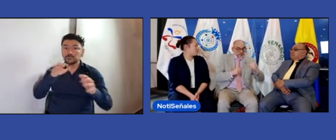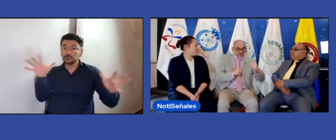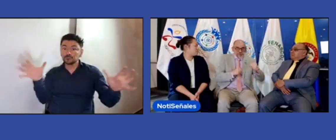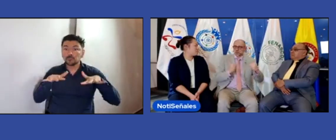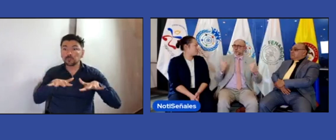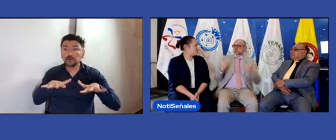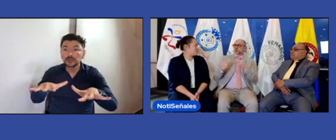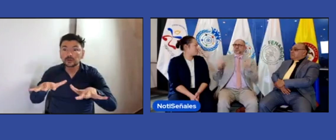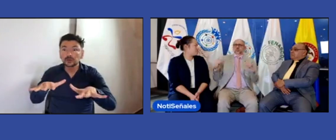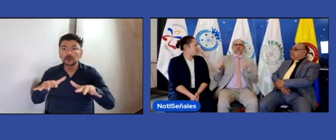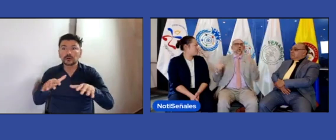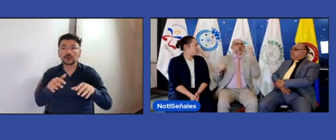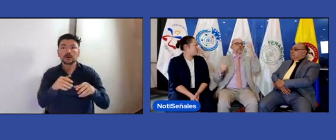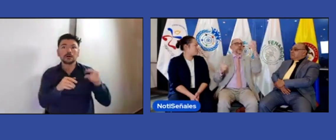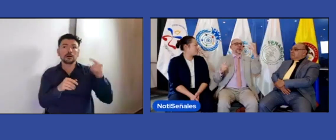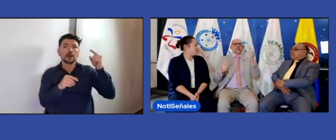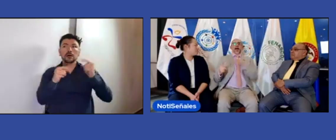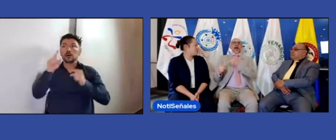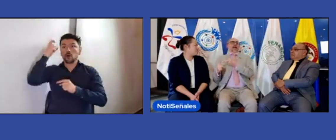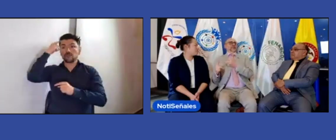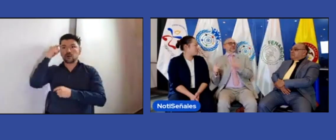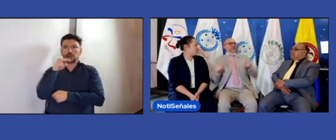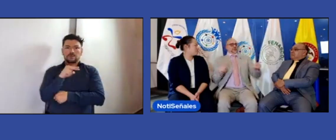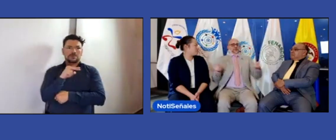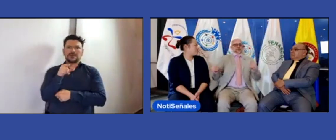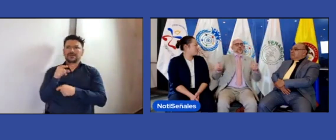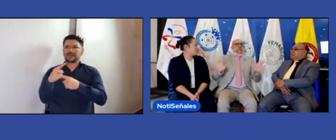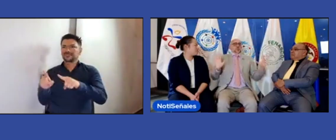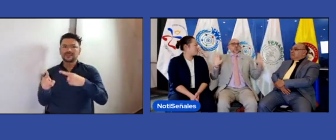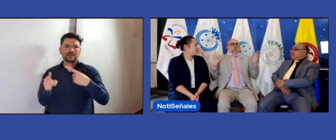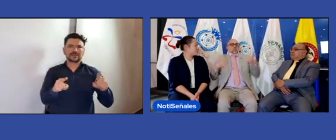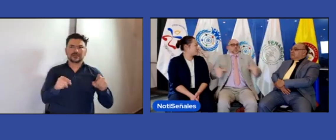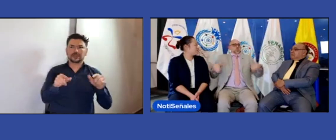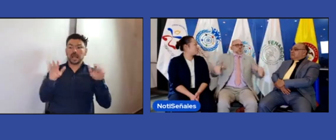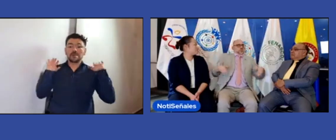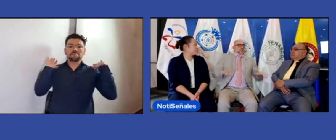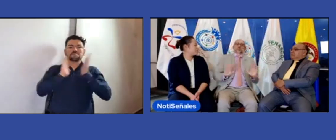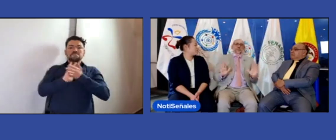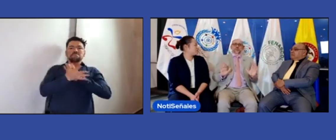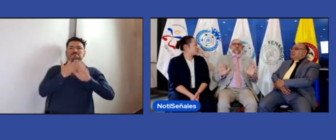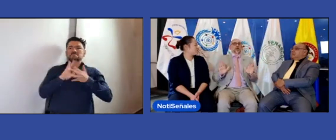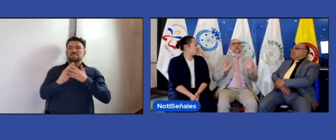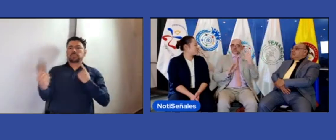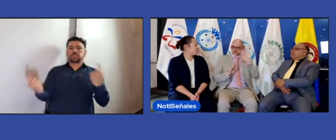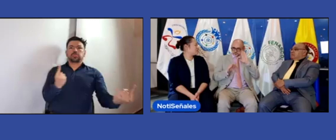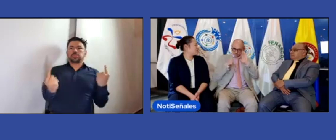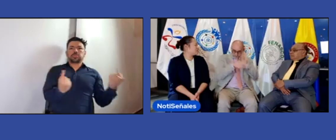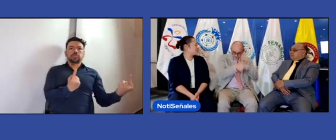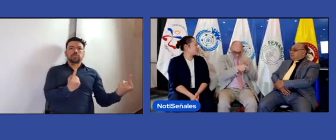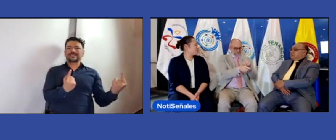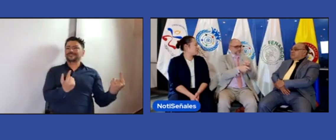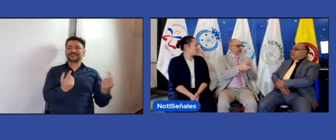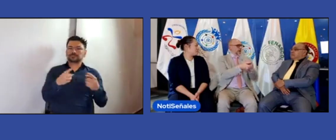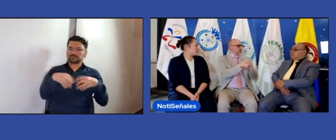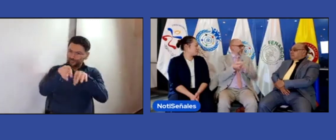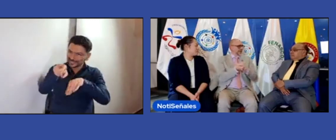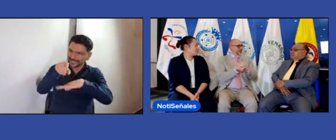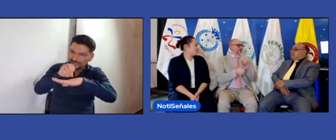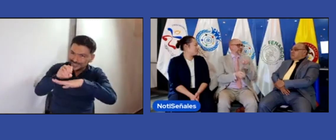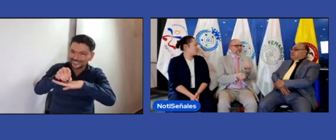de una manera individual. Así que, cuando existen esas diferencias de criterios o esas diferencias entre los miembros de